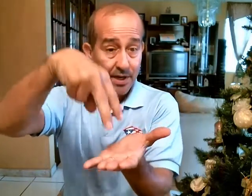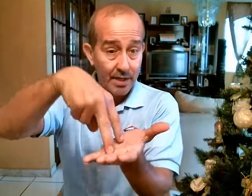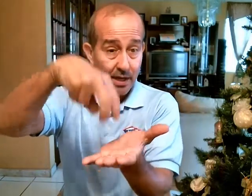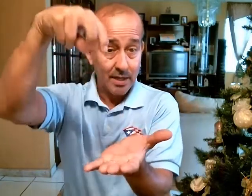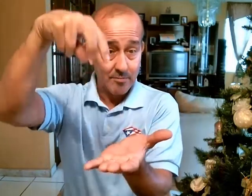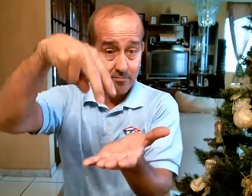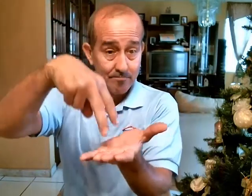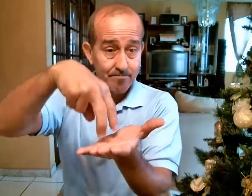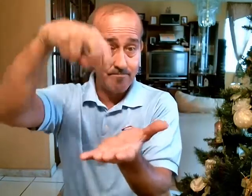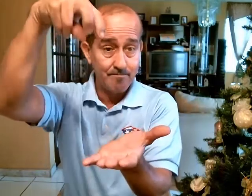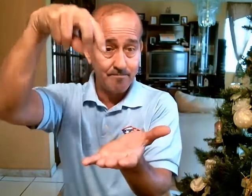Brincar